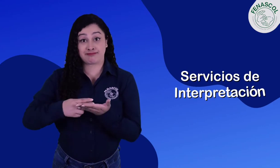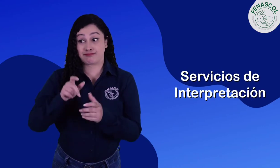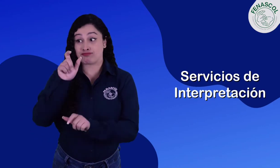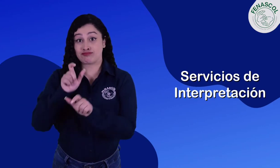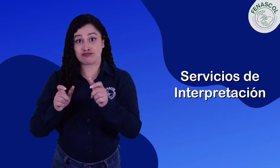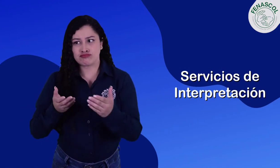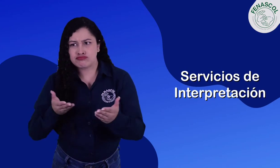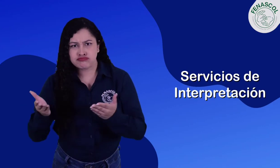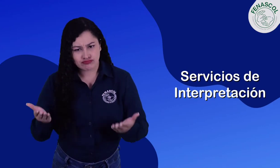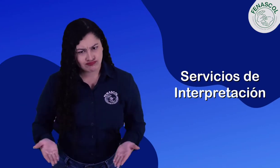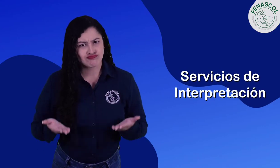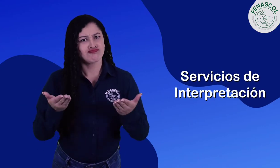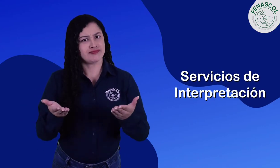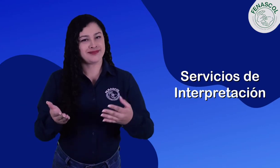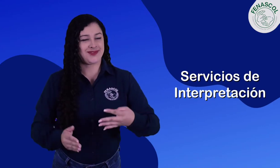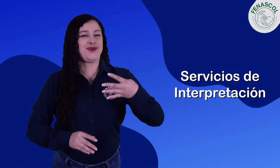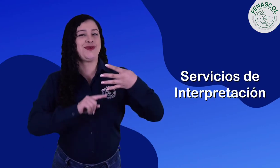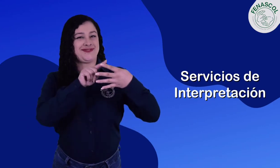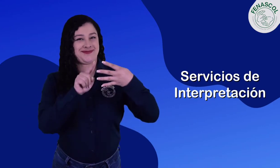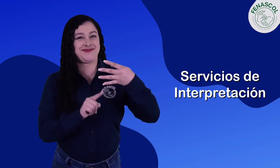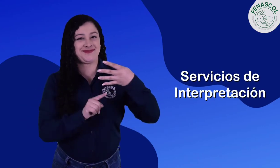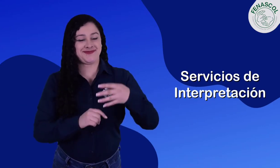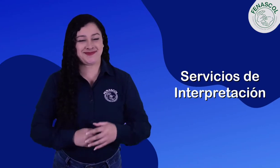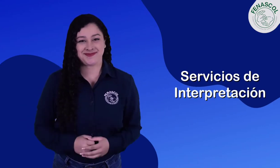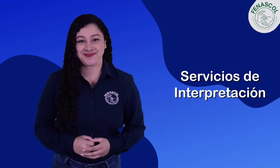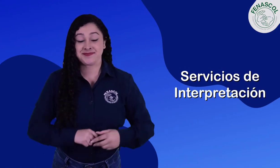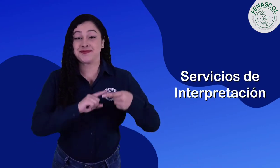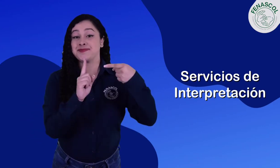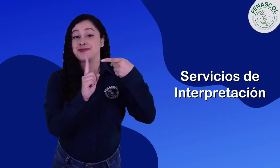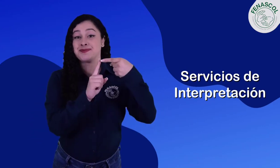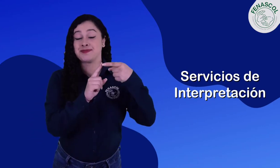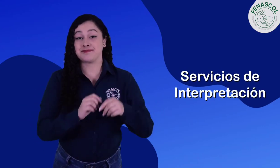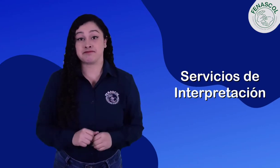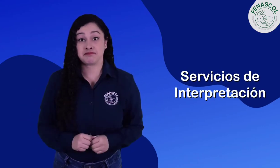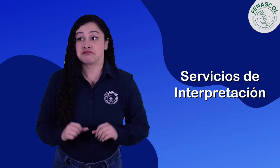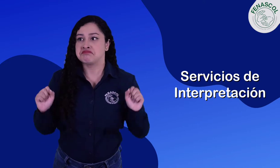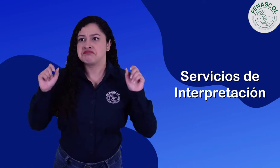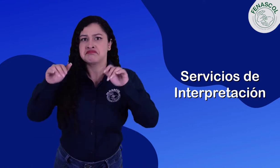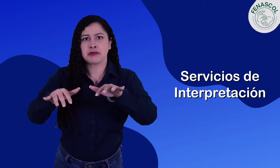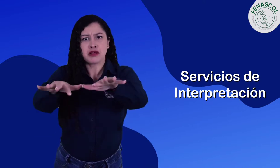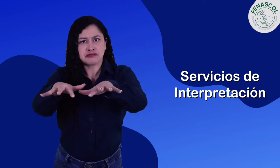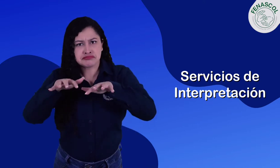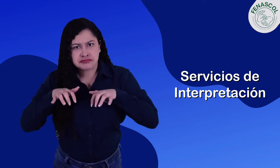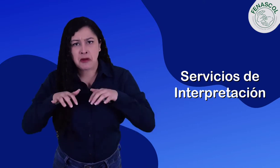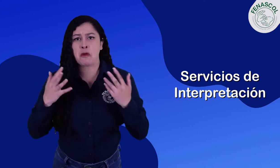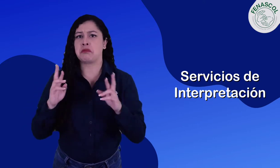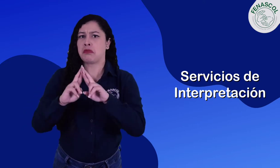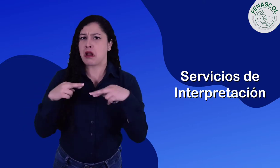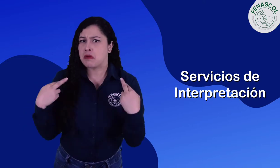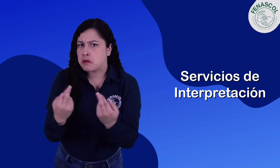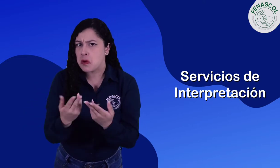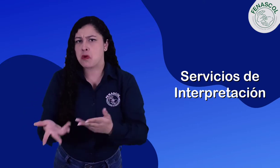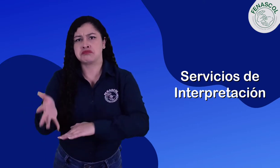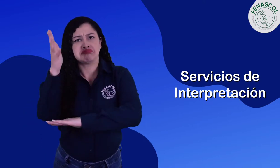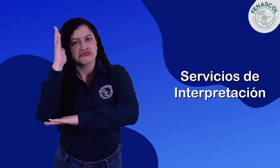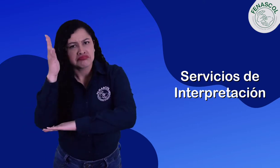Ofrecemos cuatro modalidades del servicio de interpretación. La primera, para eventos, reuniones,